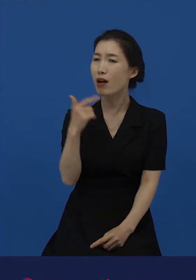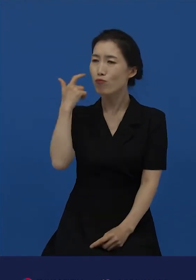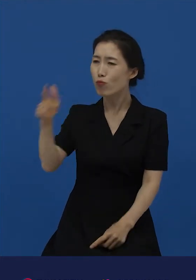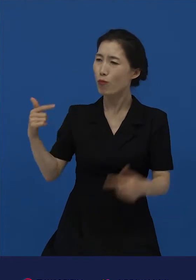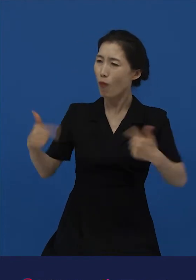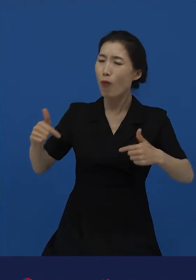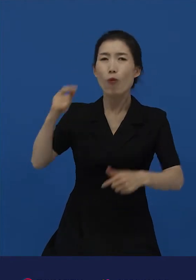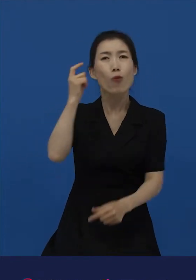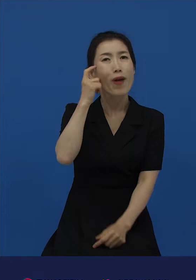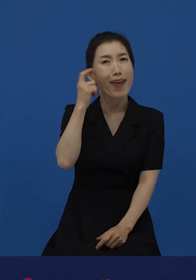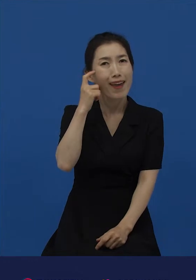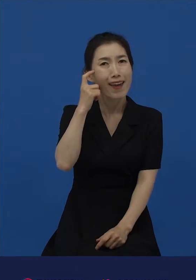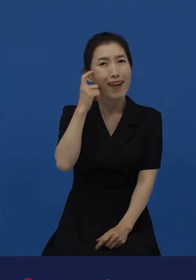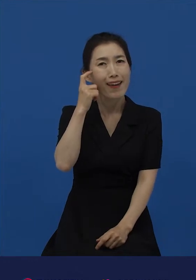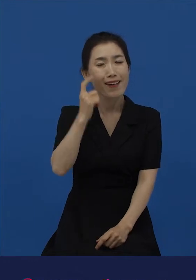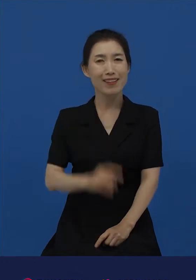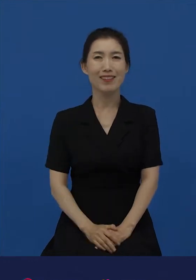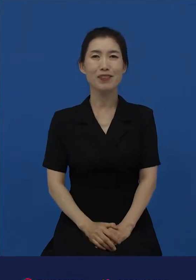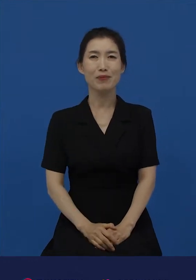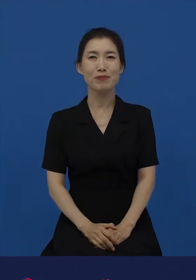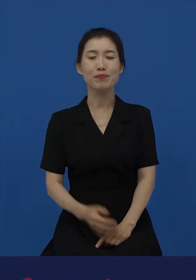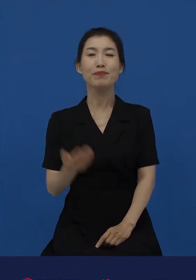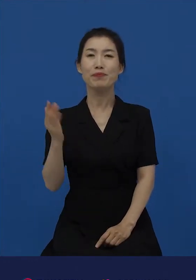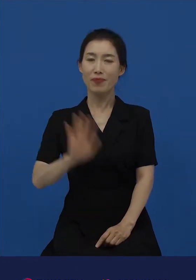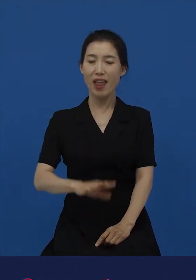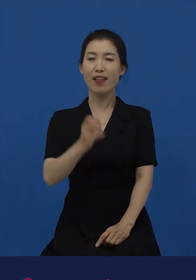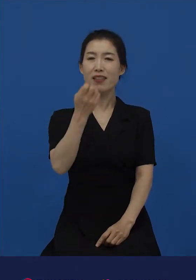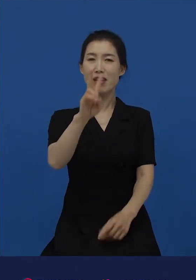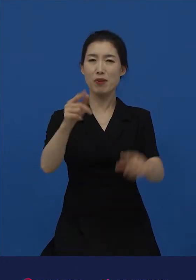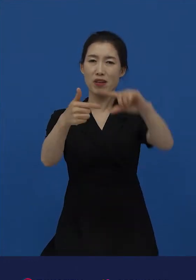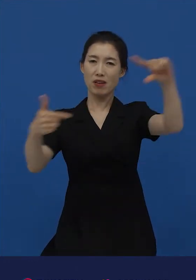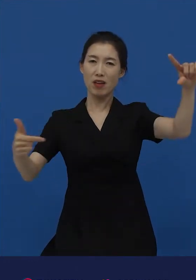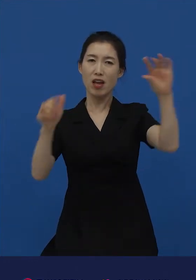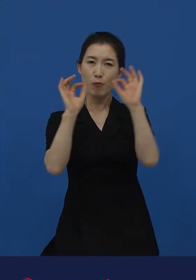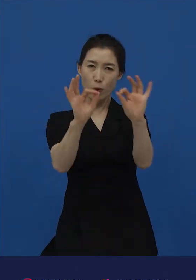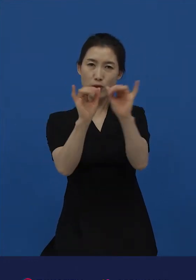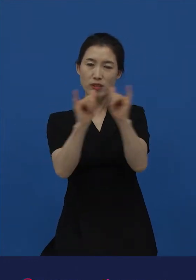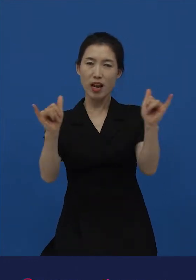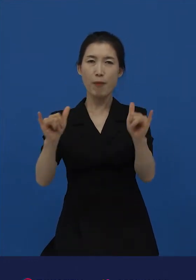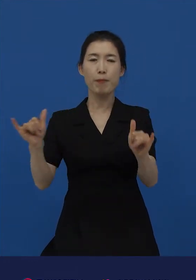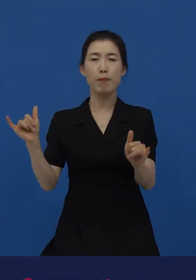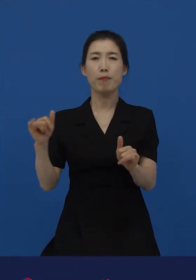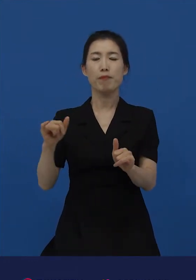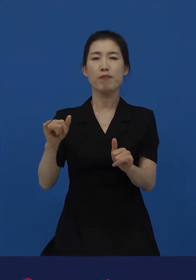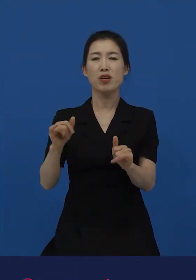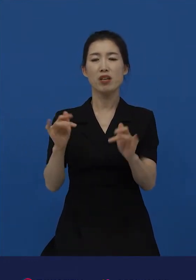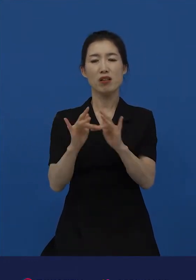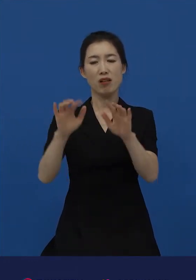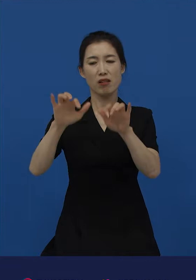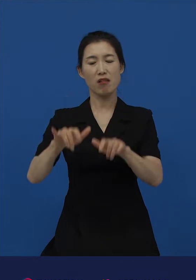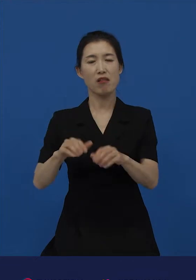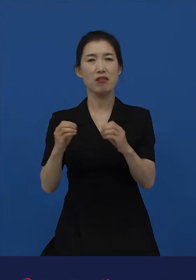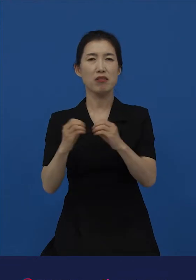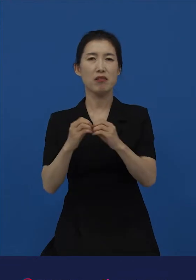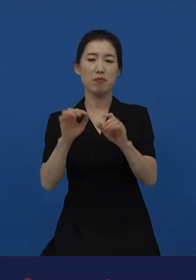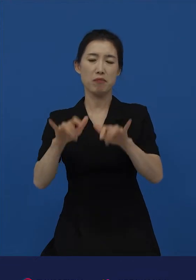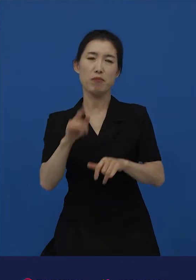걸까? 하지만 이 프로그램을 본 시청자들의 더 일반적인 반응은 질문보다는 질타였습니다.